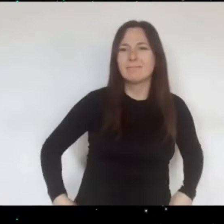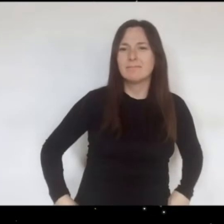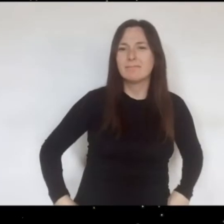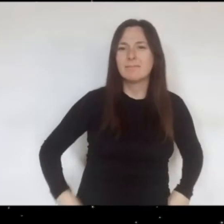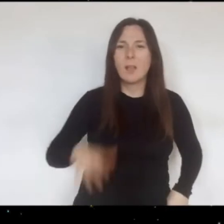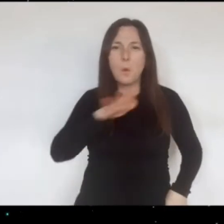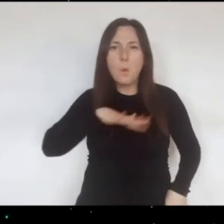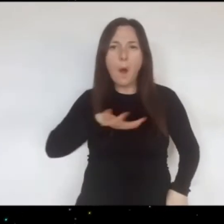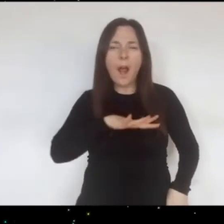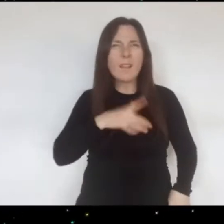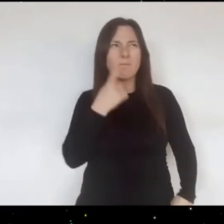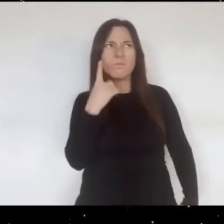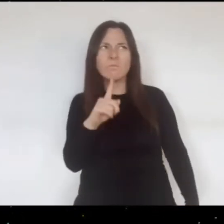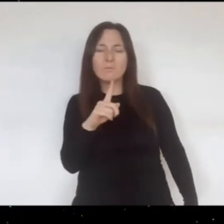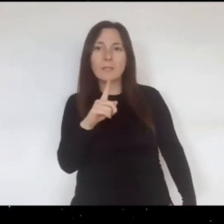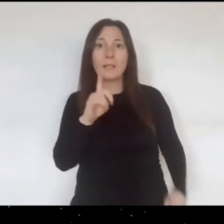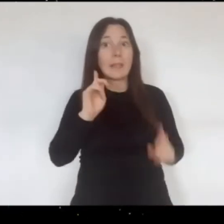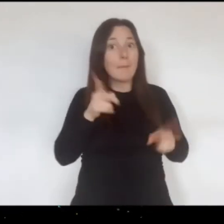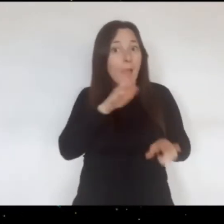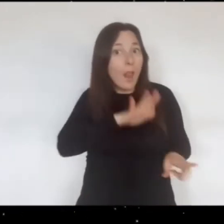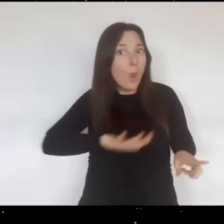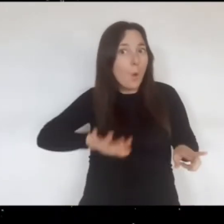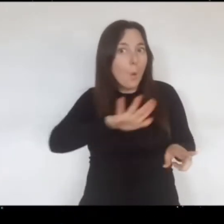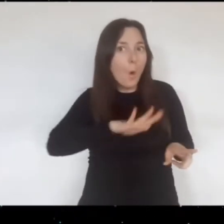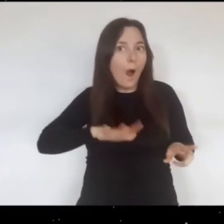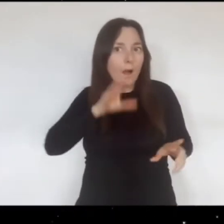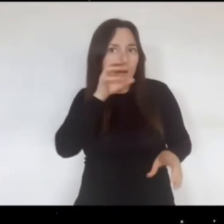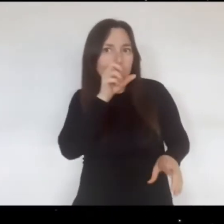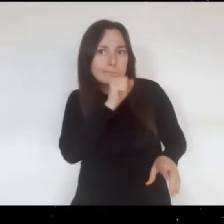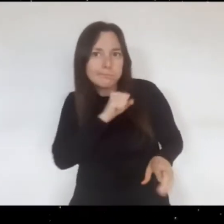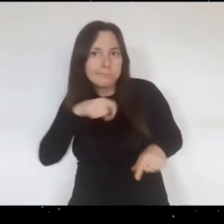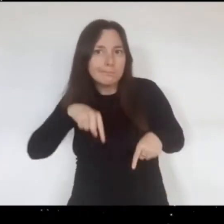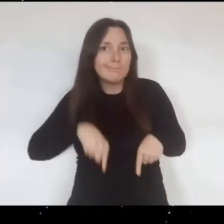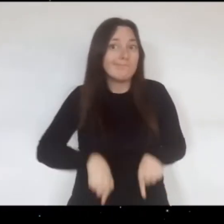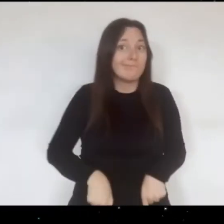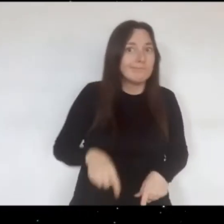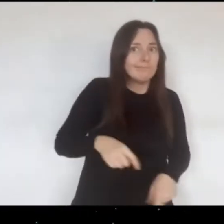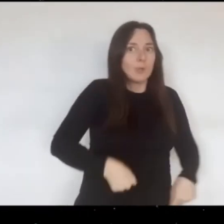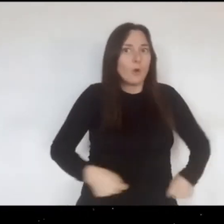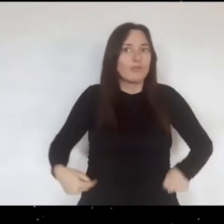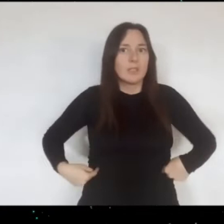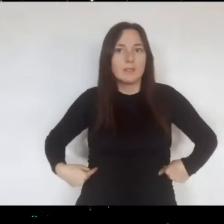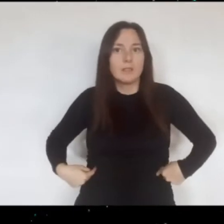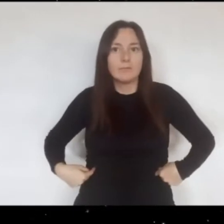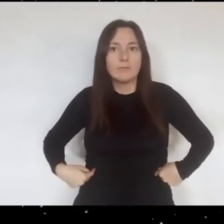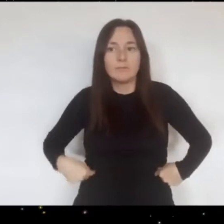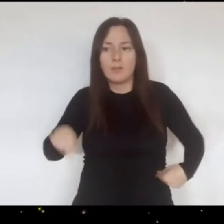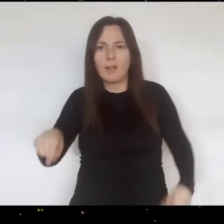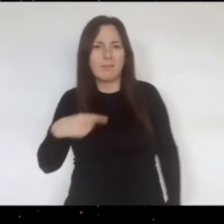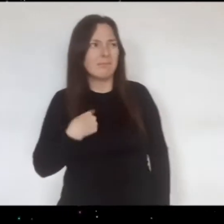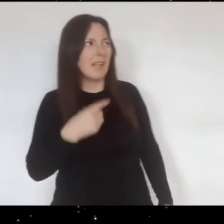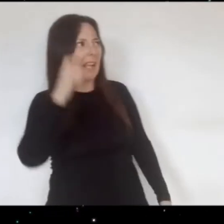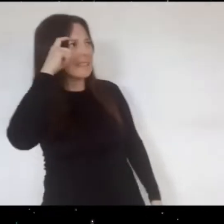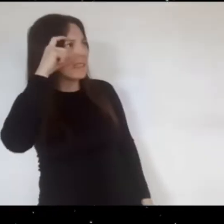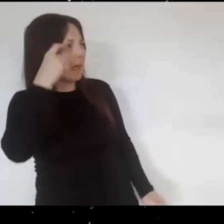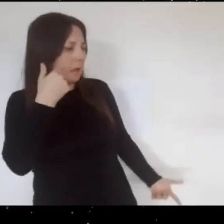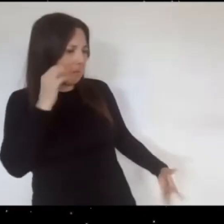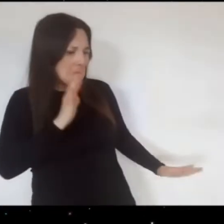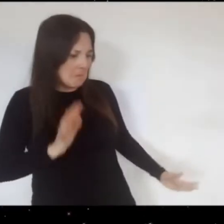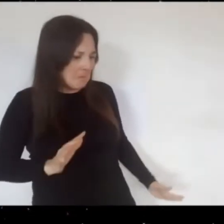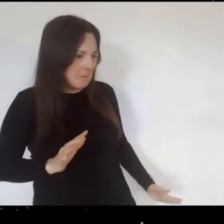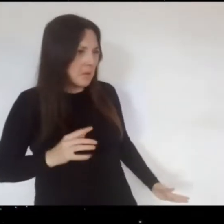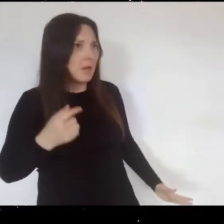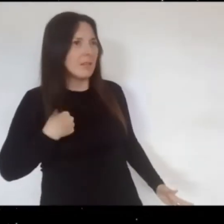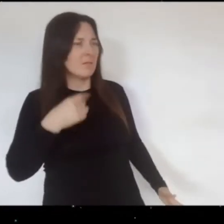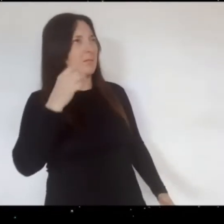todo el cuerpo Incluso por sitios tan escondidos que ni siquiera ella conoce Cuando le pasa